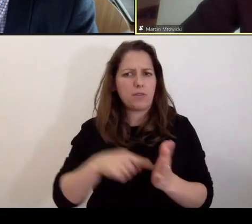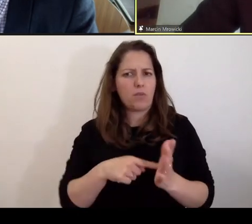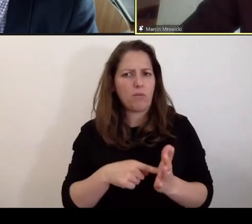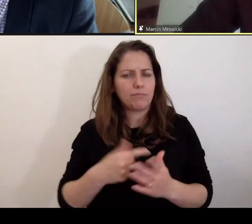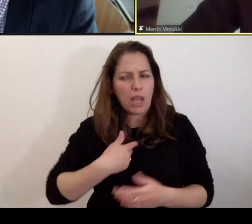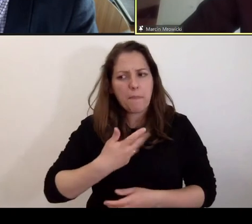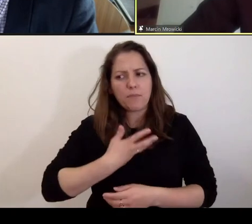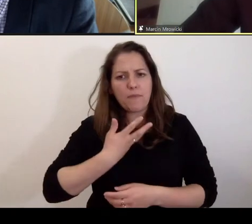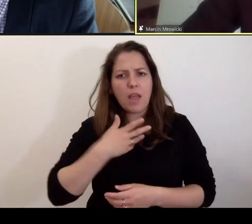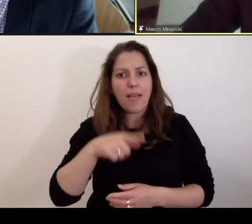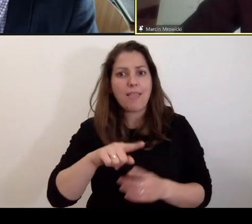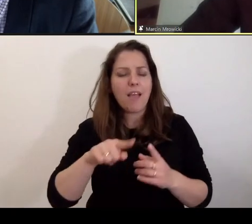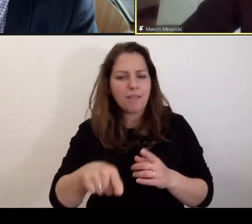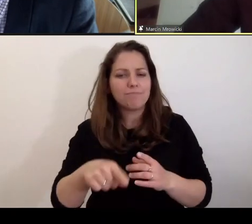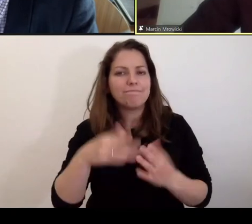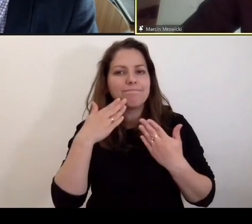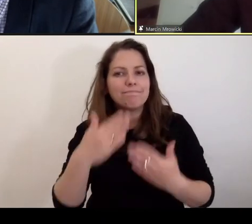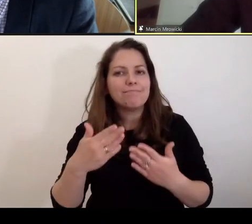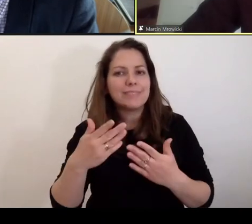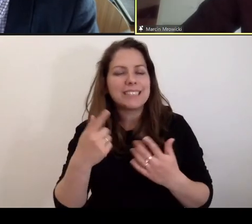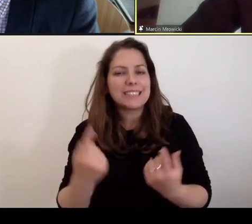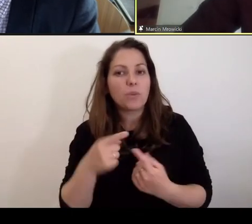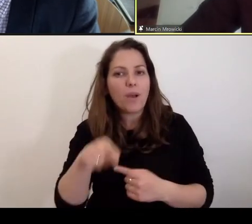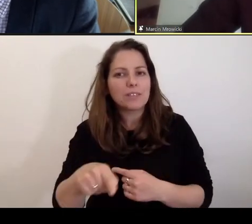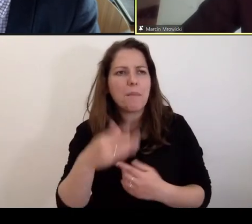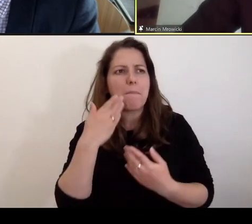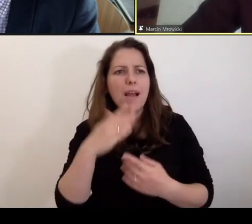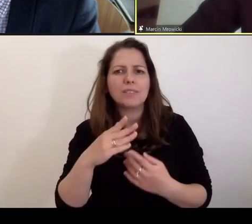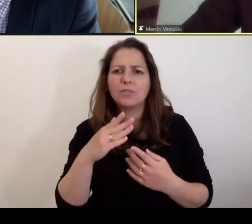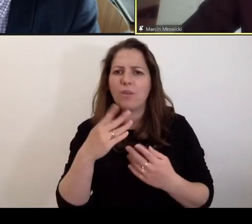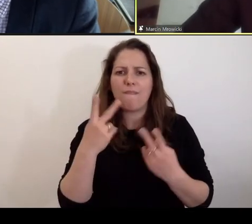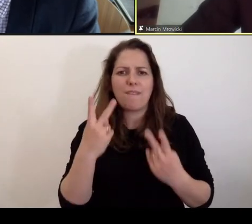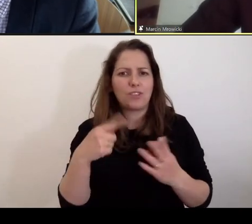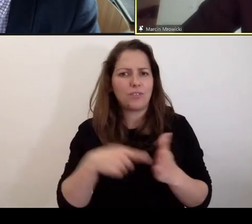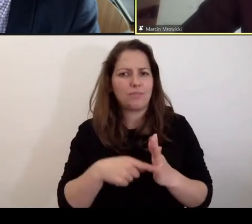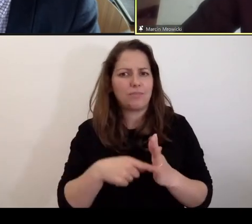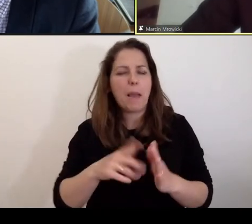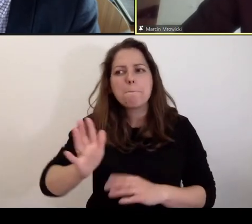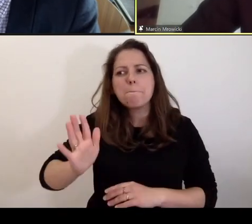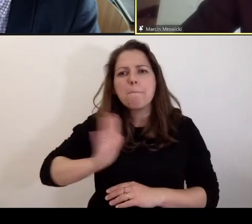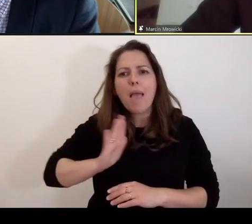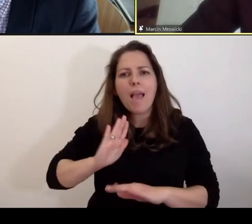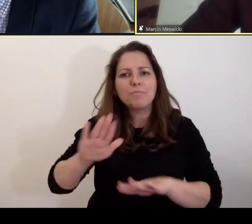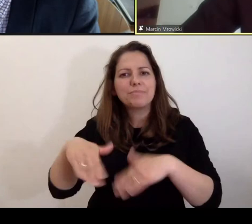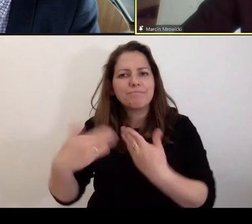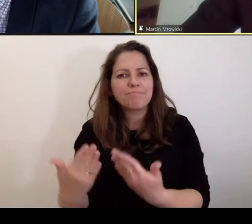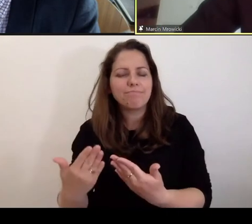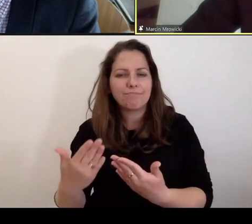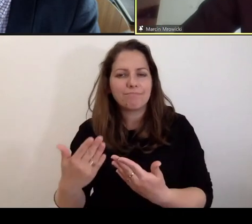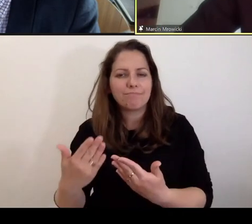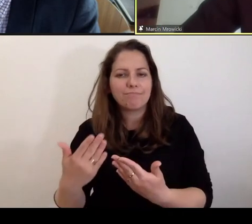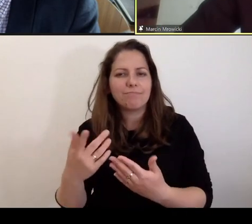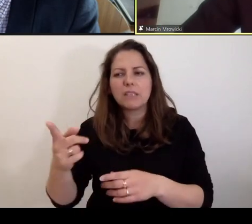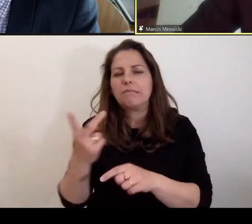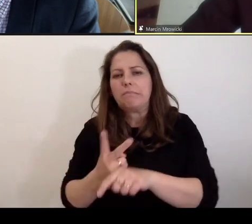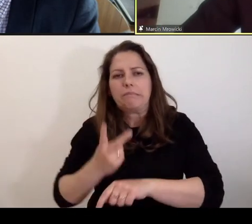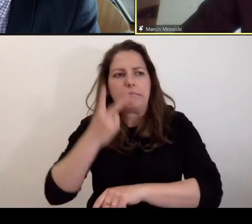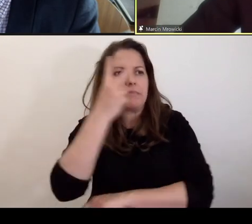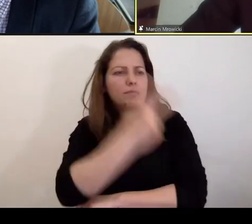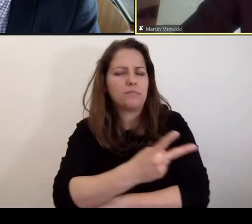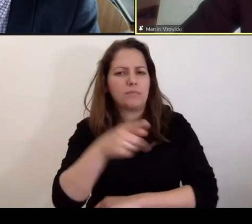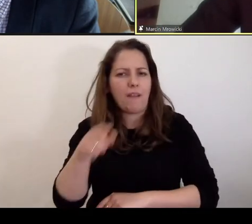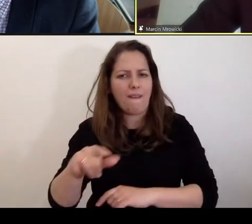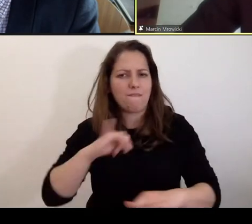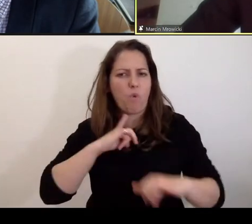Tak mi się wydaje, że ta formuła w takich sytuacjach jest bardzo ważną gwarancją i bezpiecznikiem przed nadużywaniem tego typu